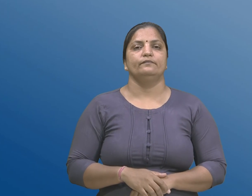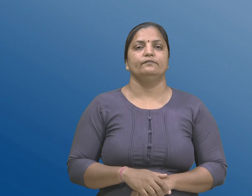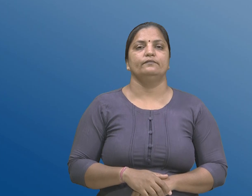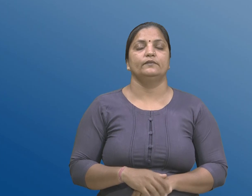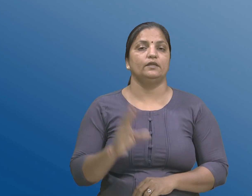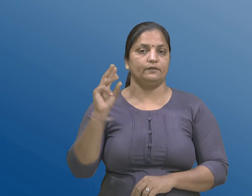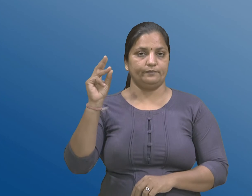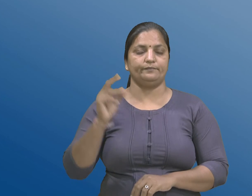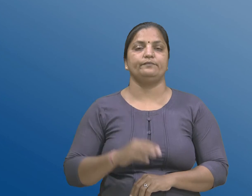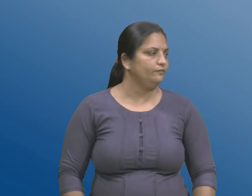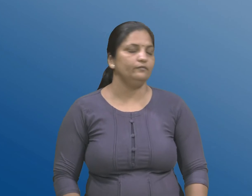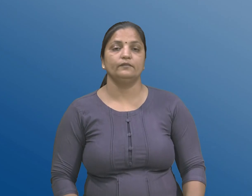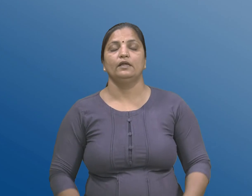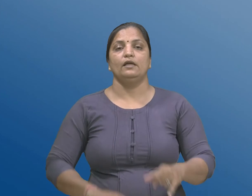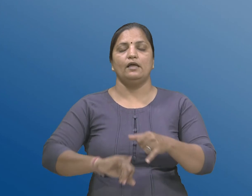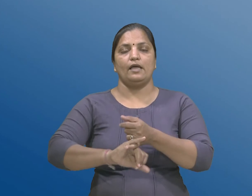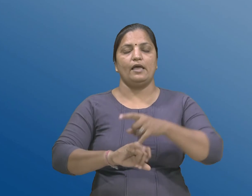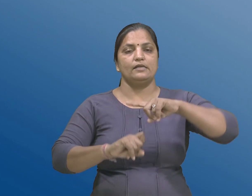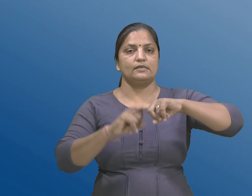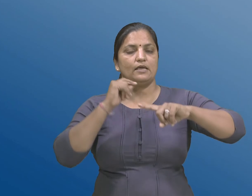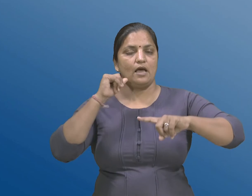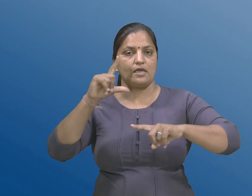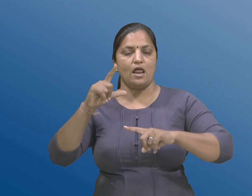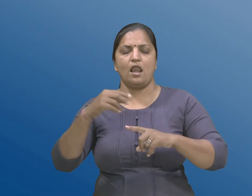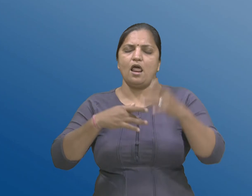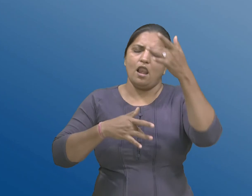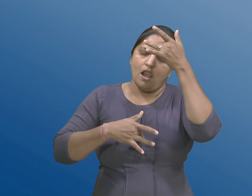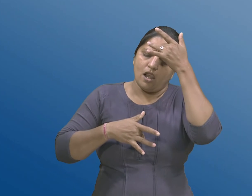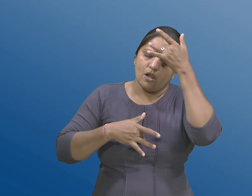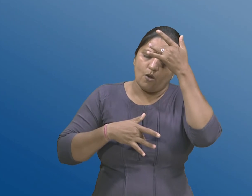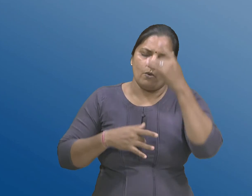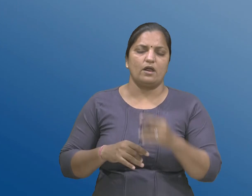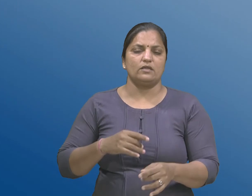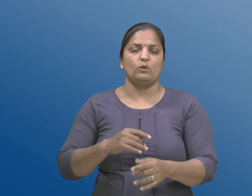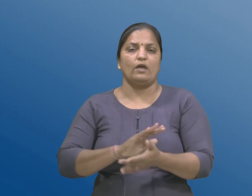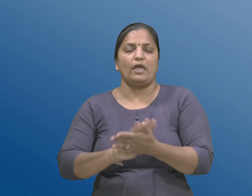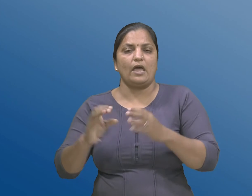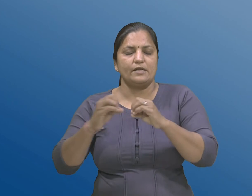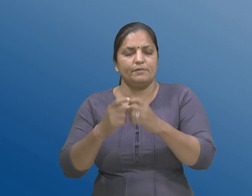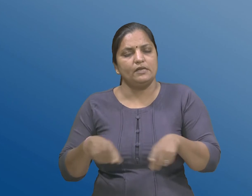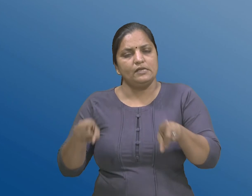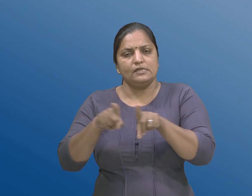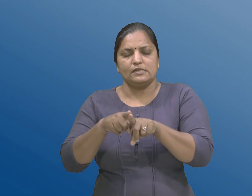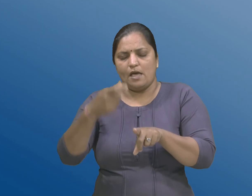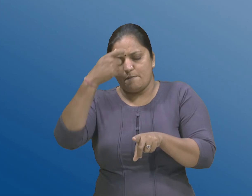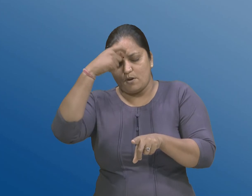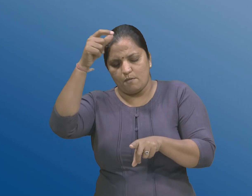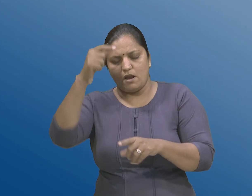त्रीजू सिकल रोग अर्थाग एक हिमोलिटिक विक्रुती चेना लक्षणों मा लाम्बा समय थी